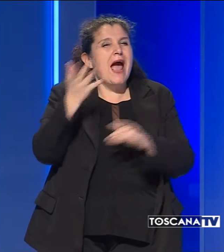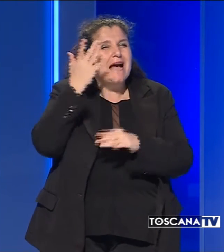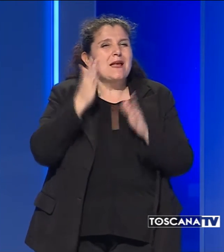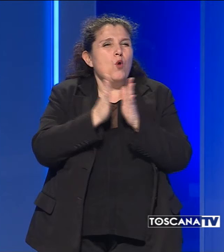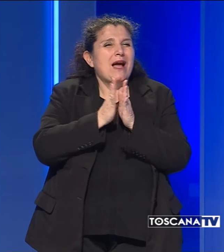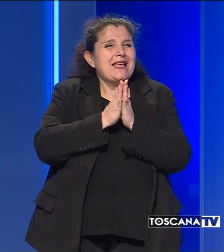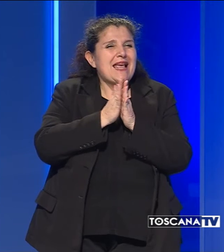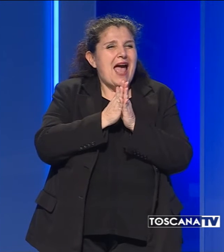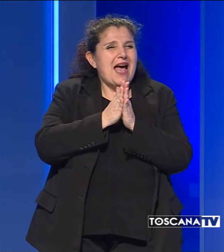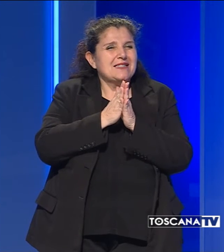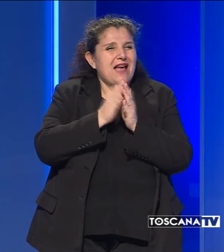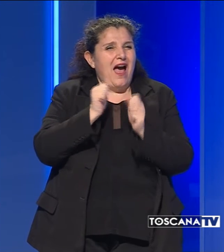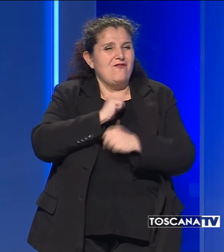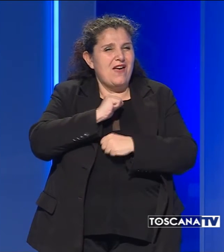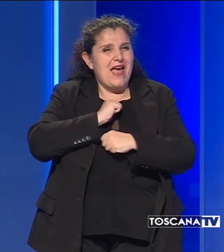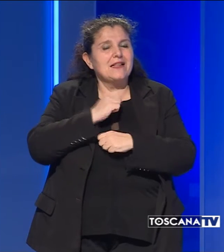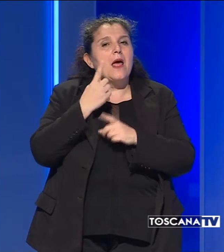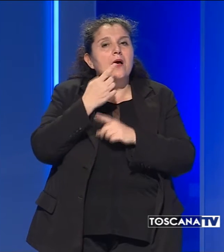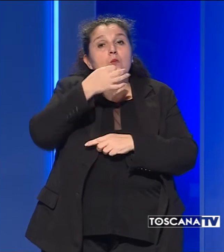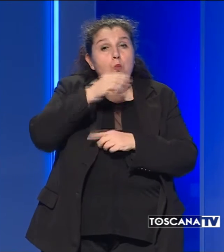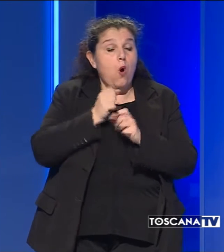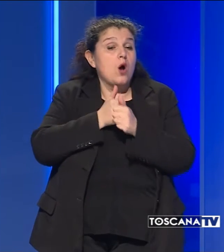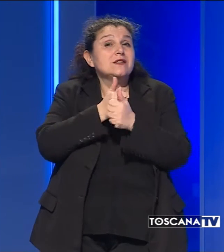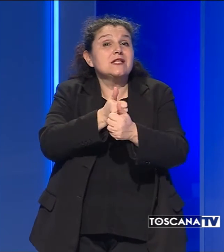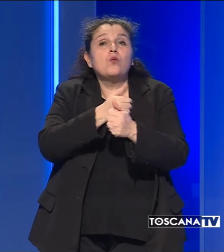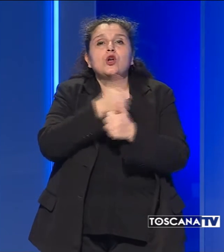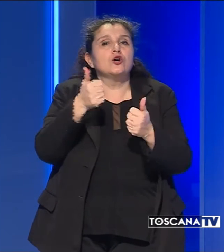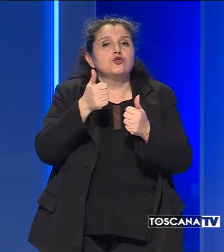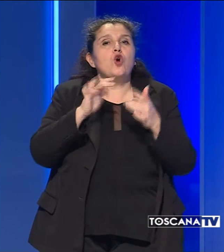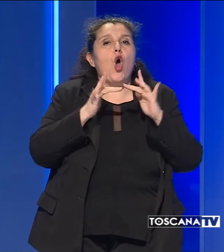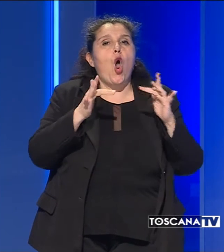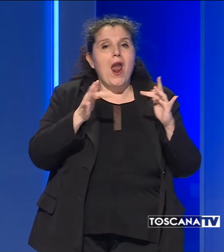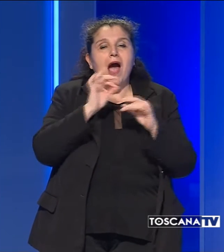potranno essere seguiti soltanto online o in tv.